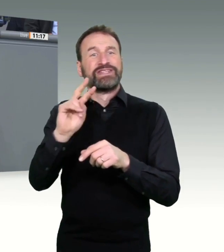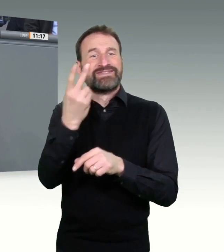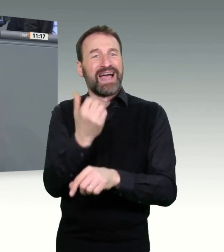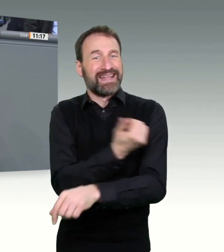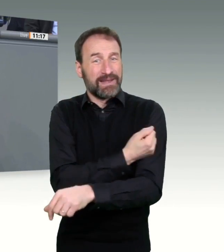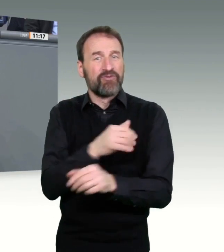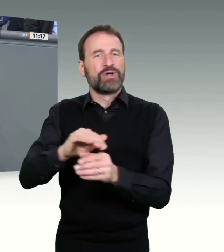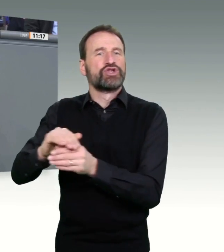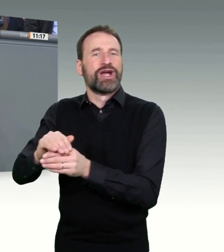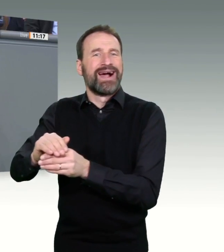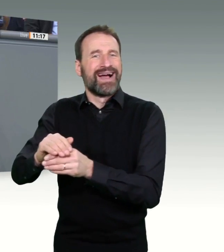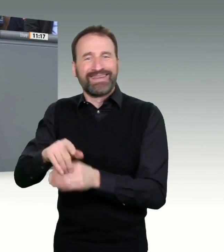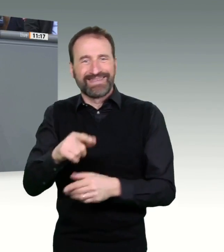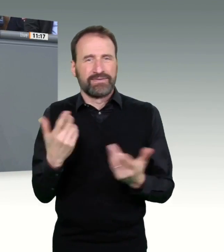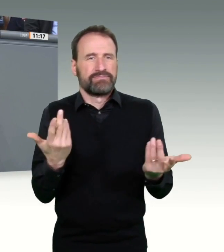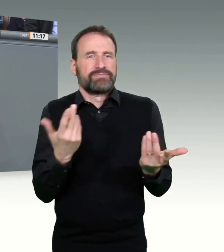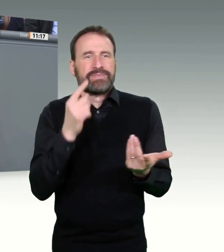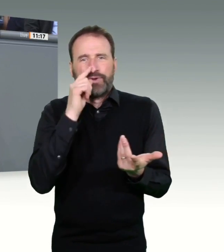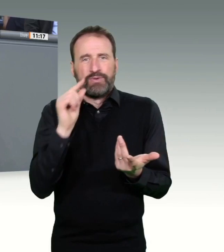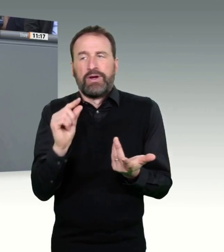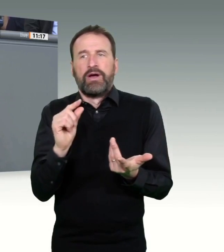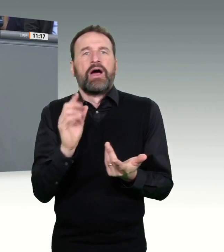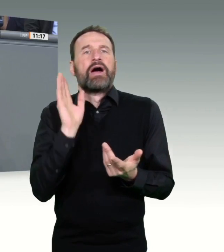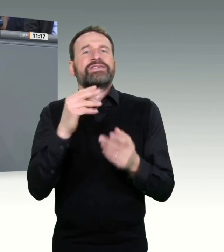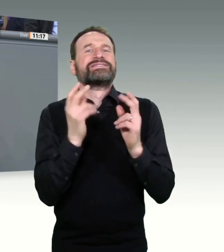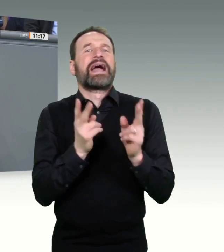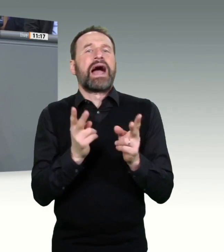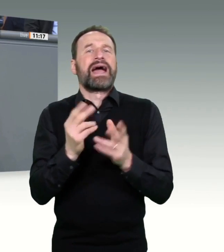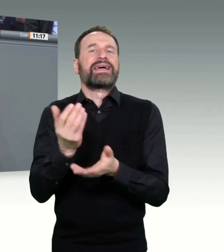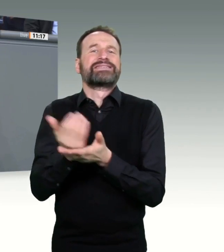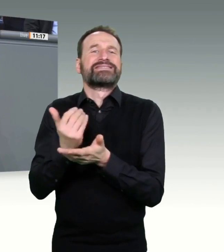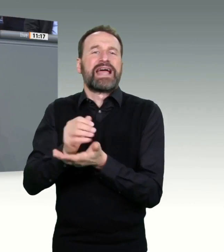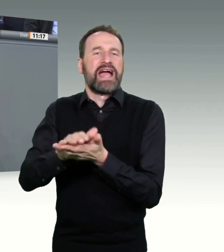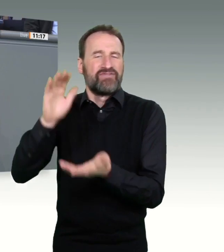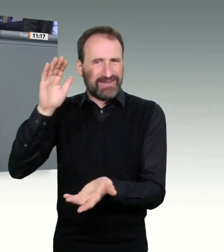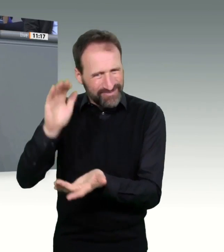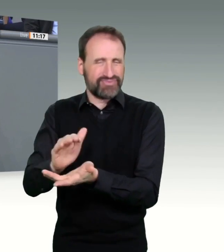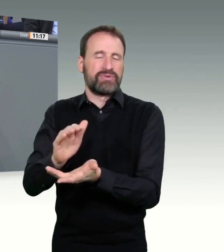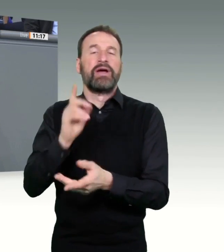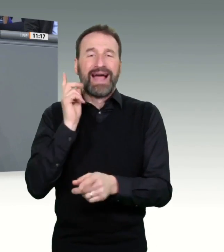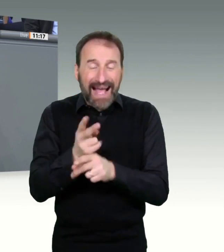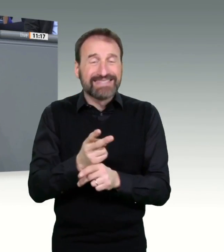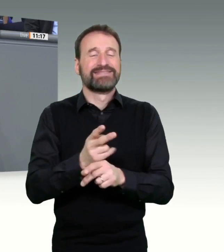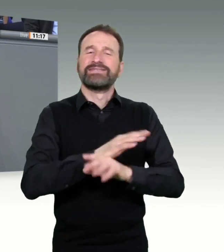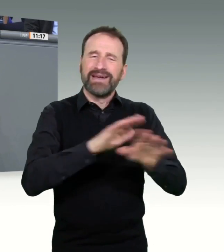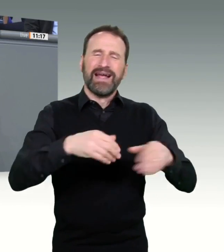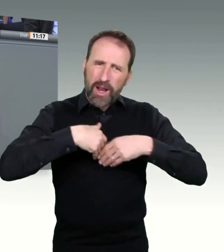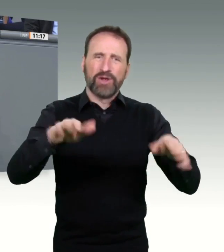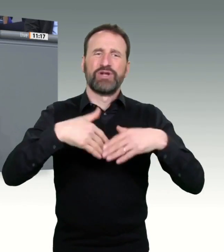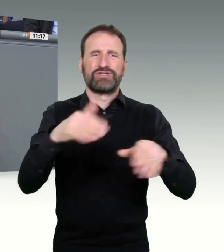erfolgen. Drittens, und das ist für mich ein ganz zentraler Punkt für den Erfolg der Kampagne, ist es jetzt, die